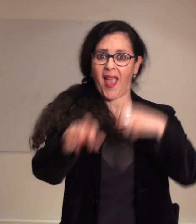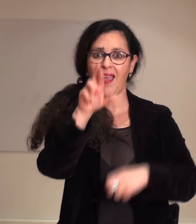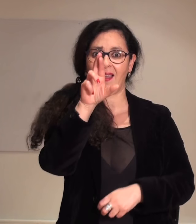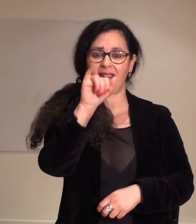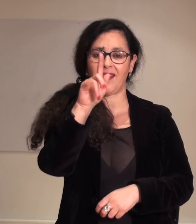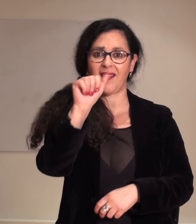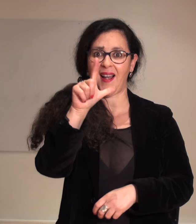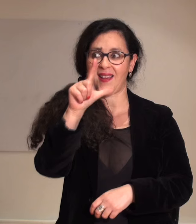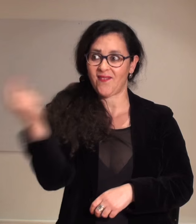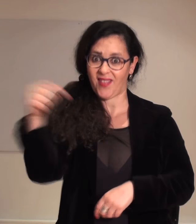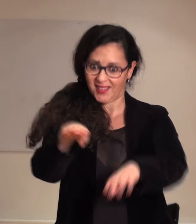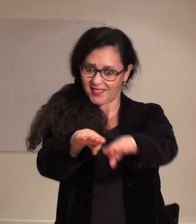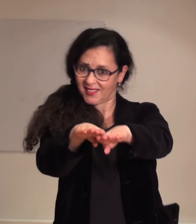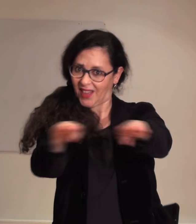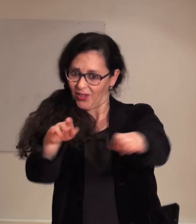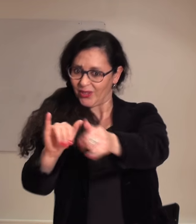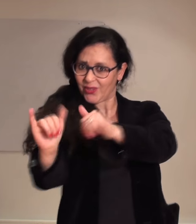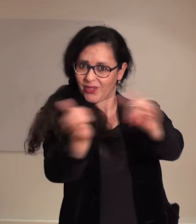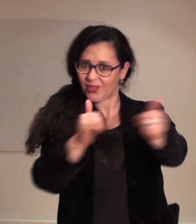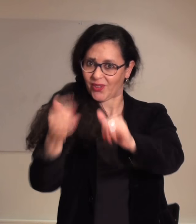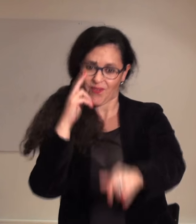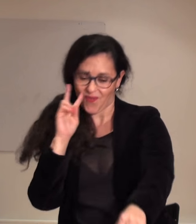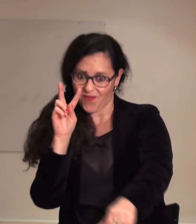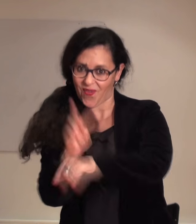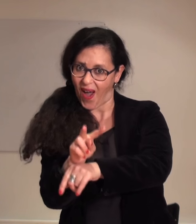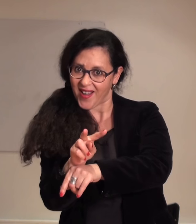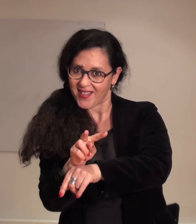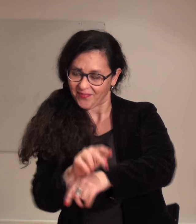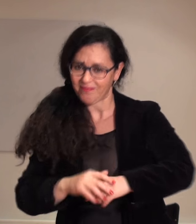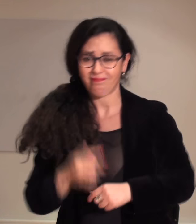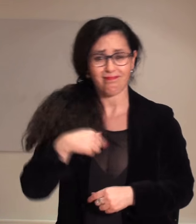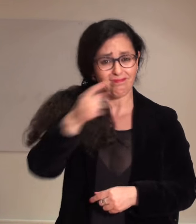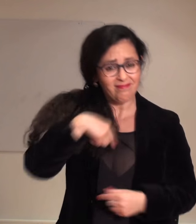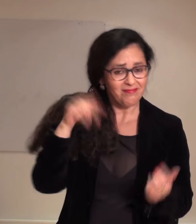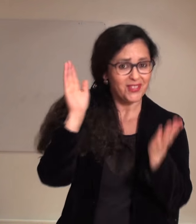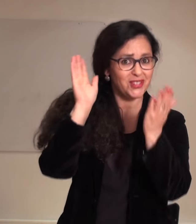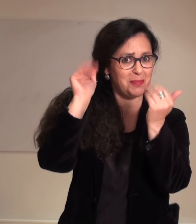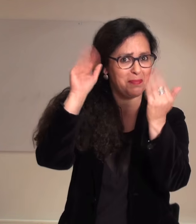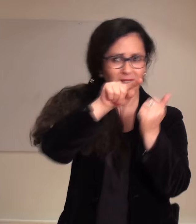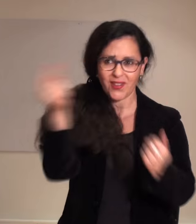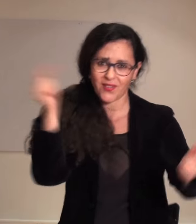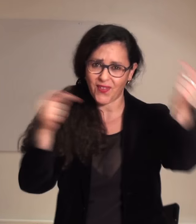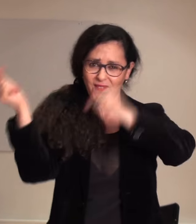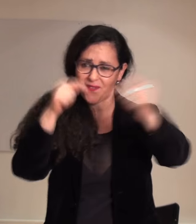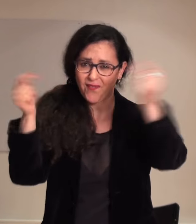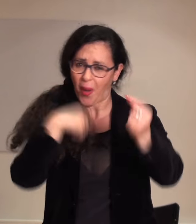Ce sera un grand plaisir de retrouver Pierre Rigal sur la scène d'YVT. Nous vous espérons nombreux pour partager ce moment.